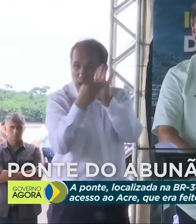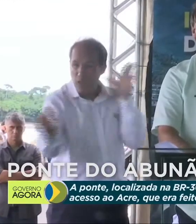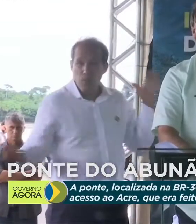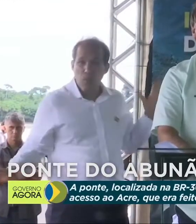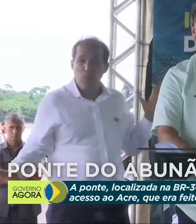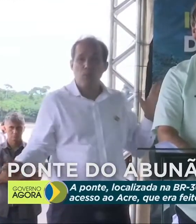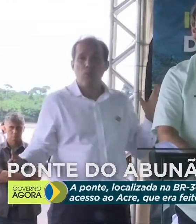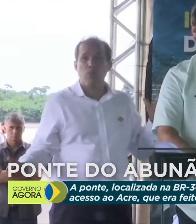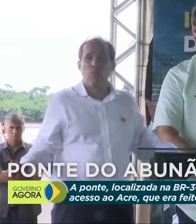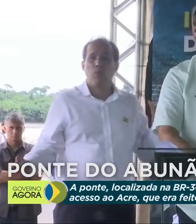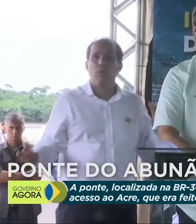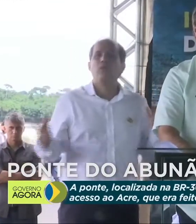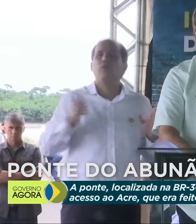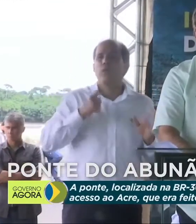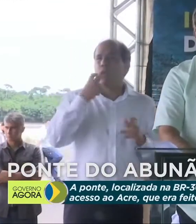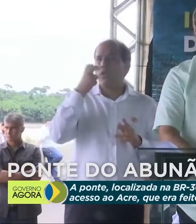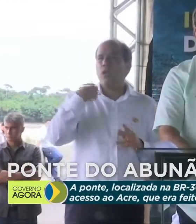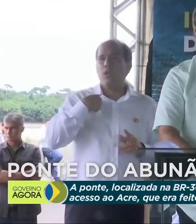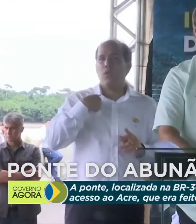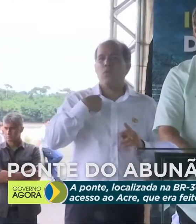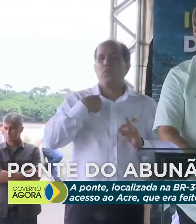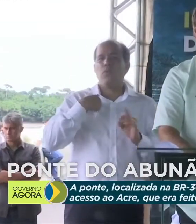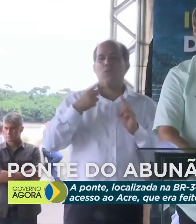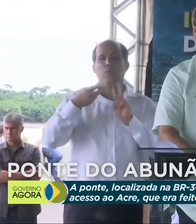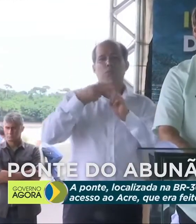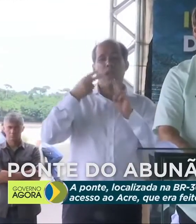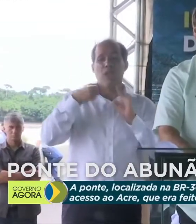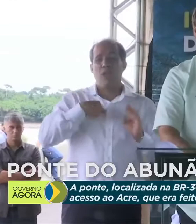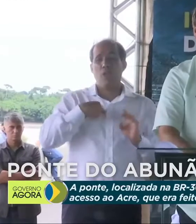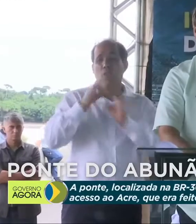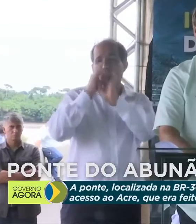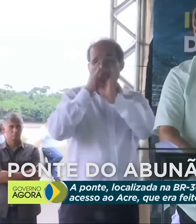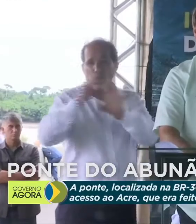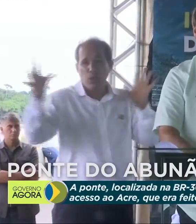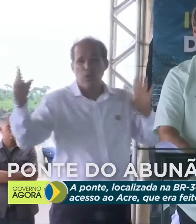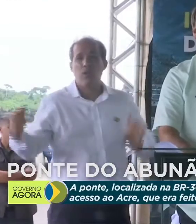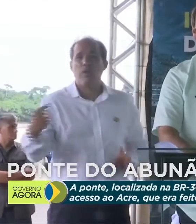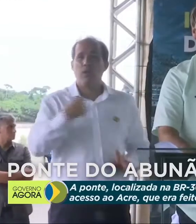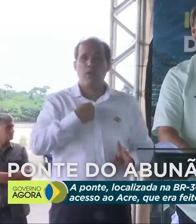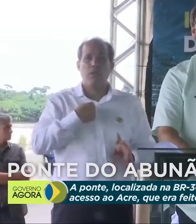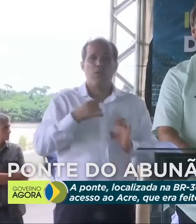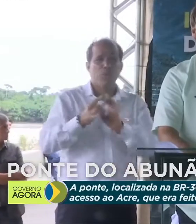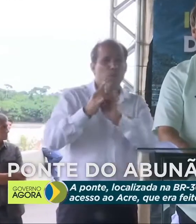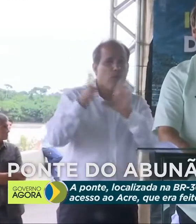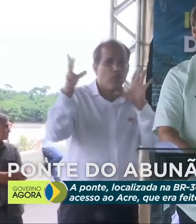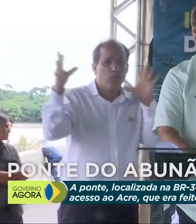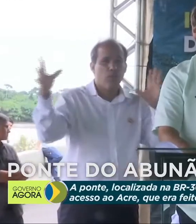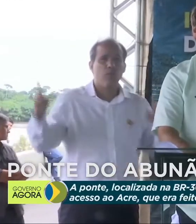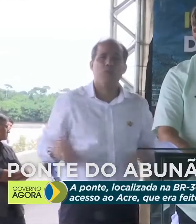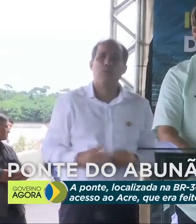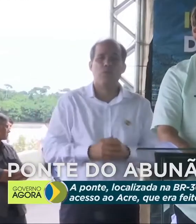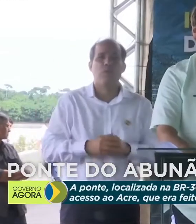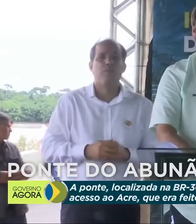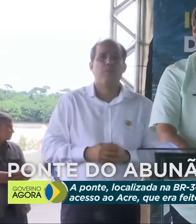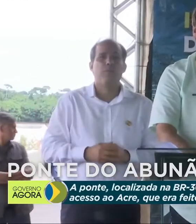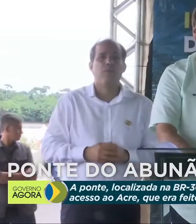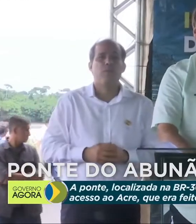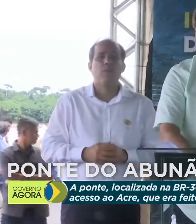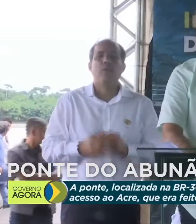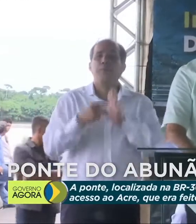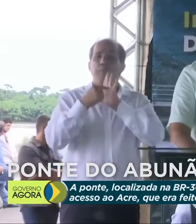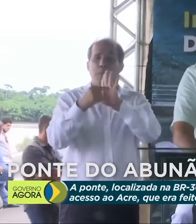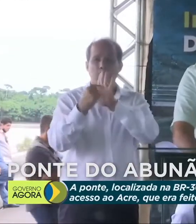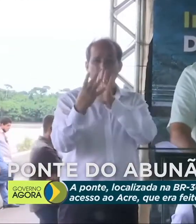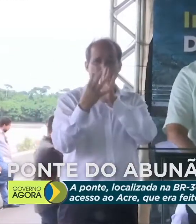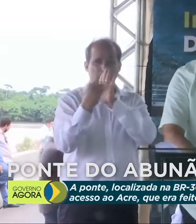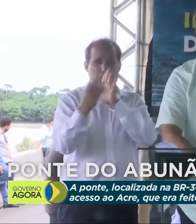autorismo! Eu, autorismo! Eu, autorismo! E exemplo.